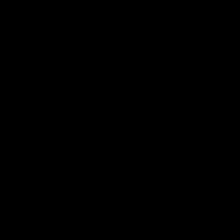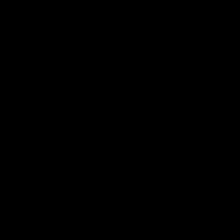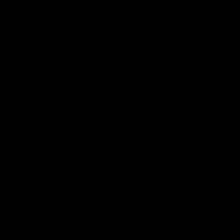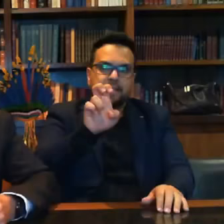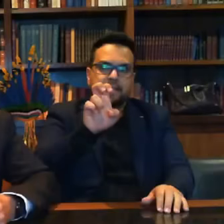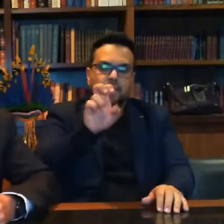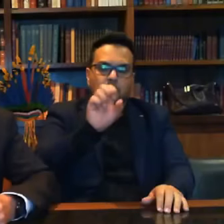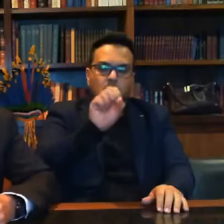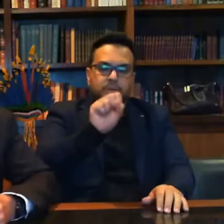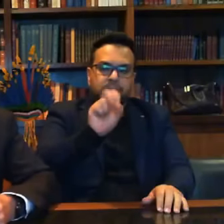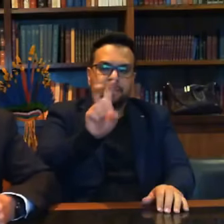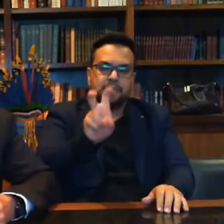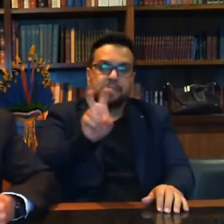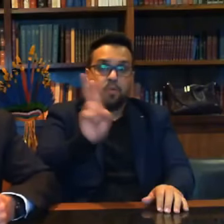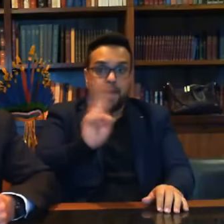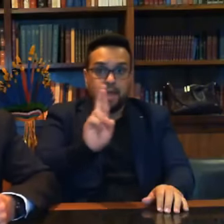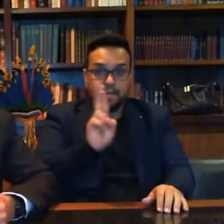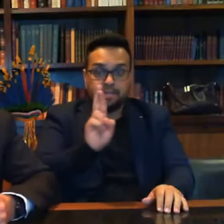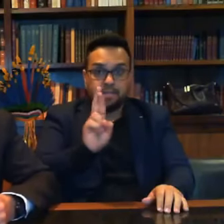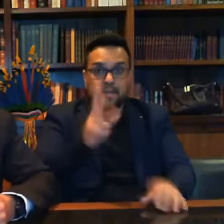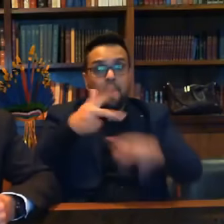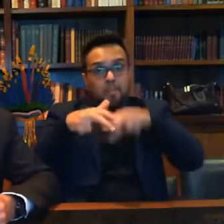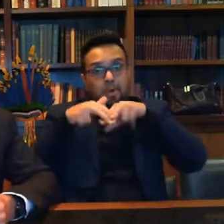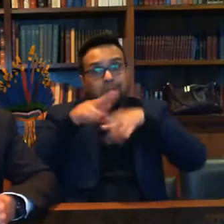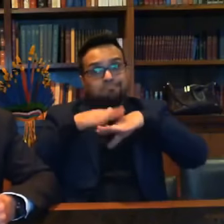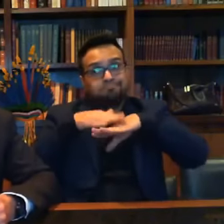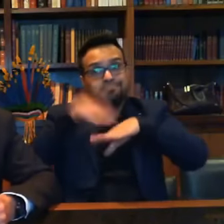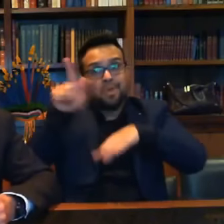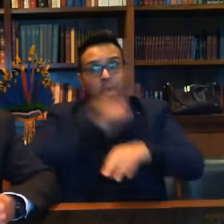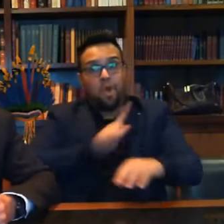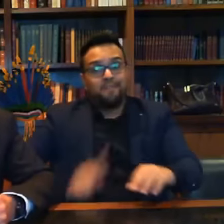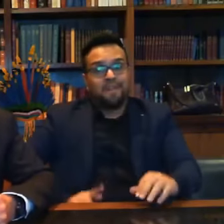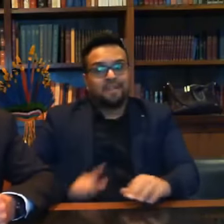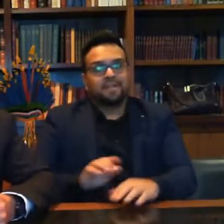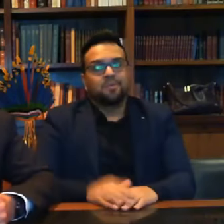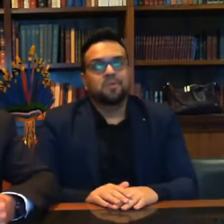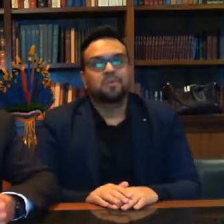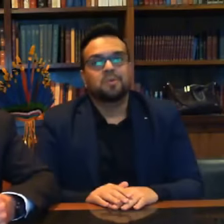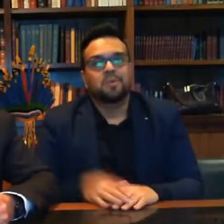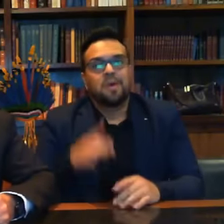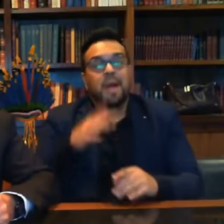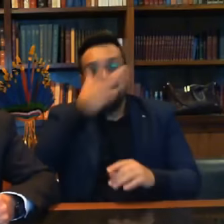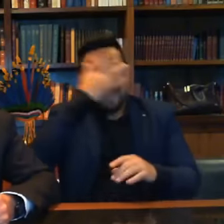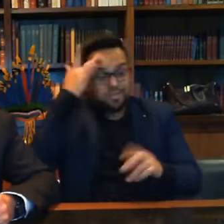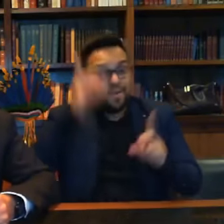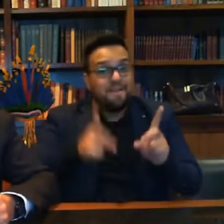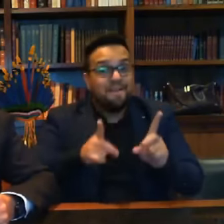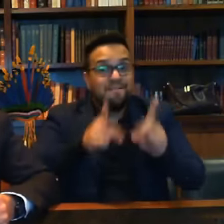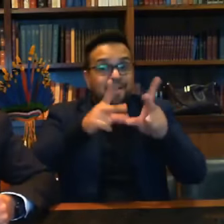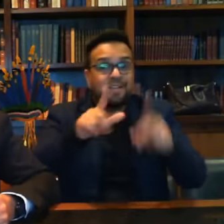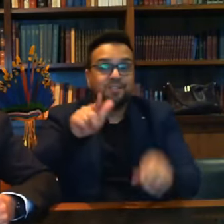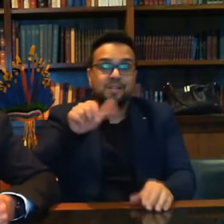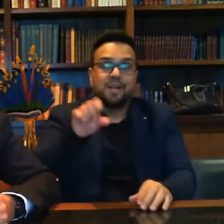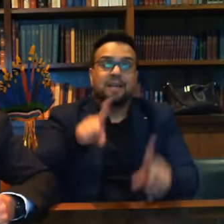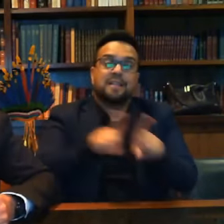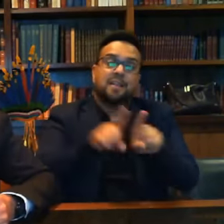O seu governador, o cara lá na porta da linha que vende botão de gás e o frete.